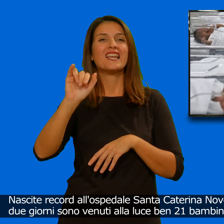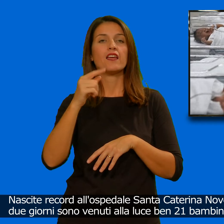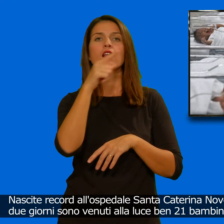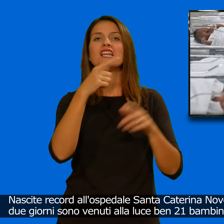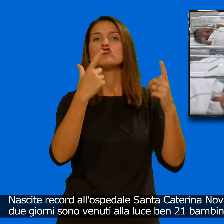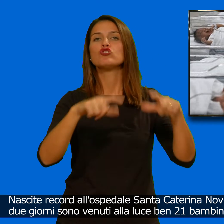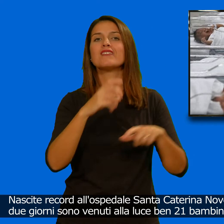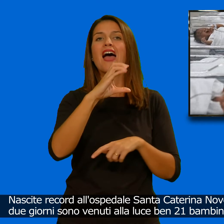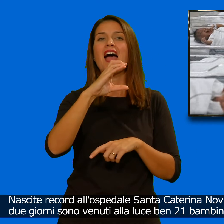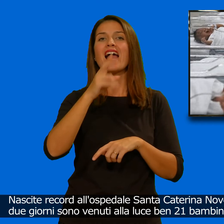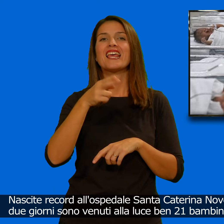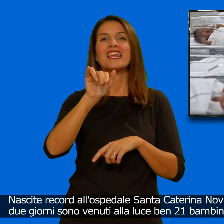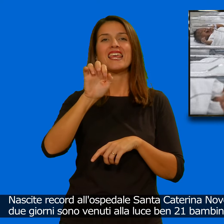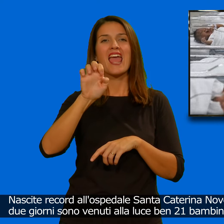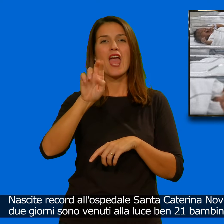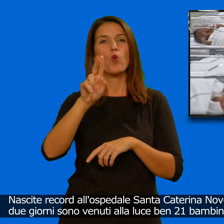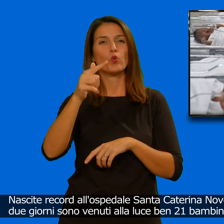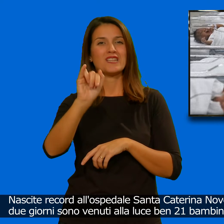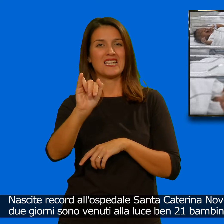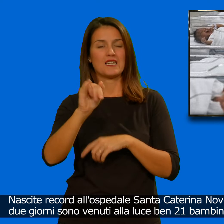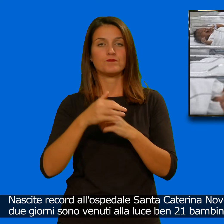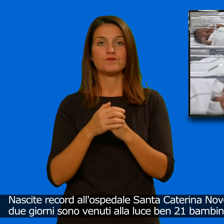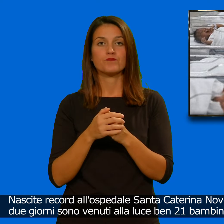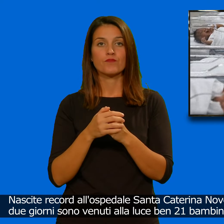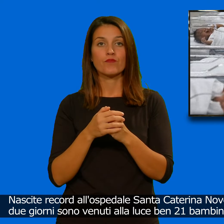Nascite record all'ospedale Santa Caterina Novella di Galatina.